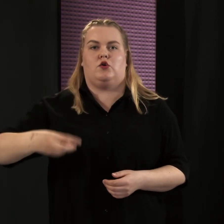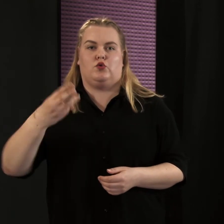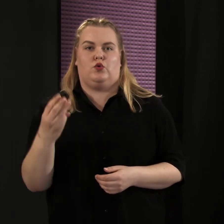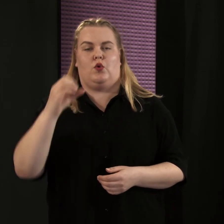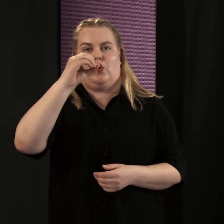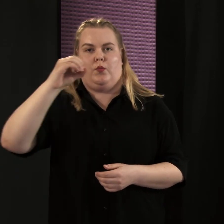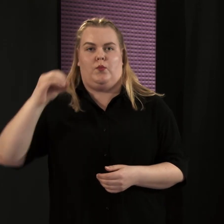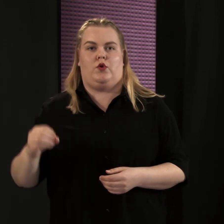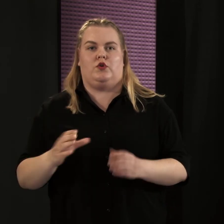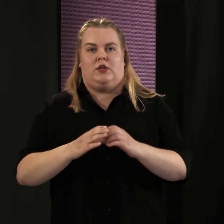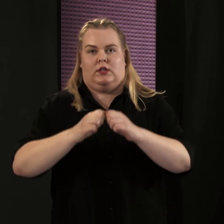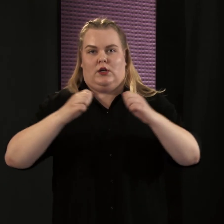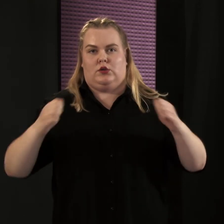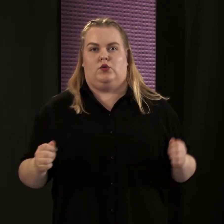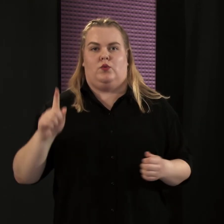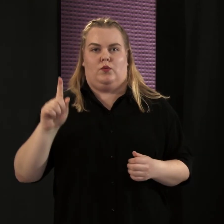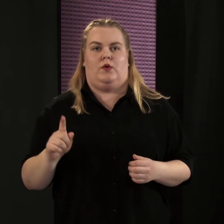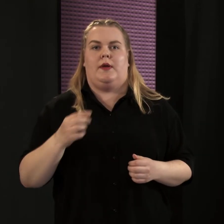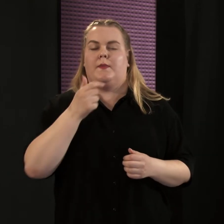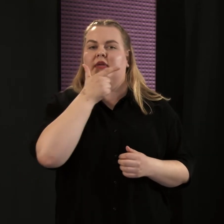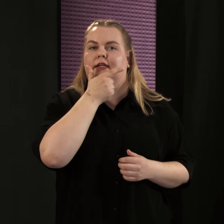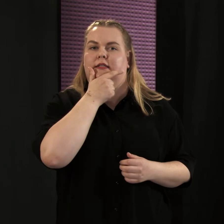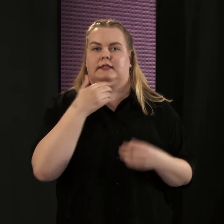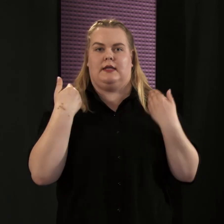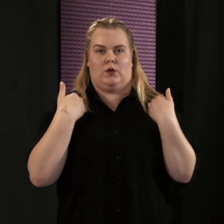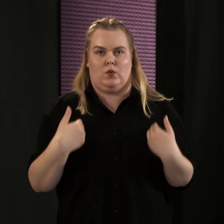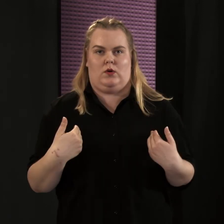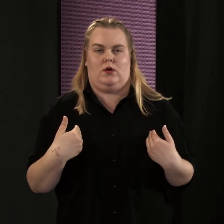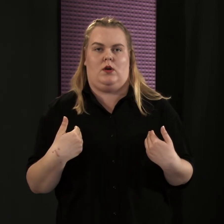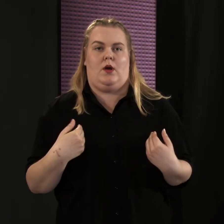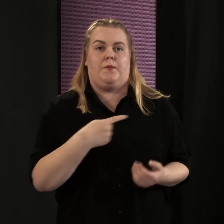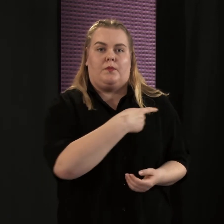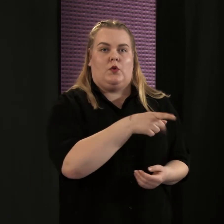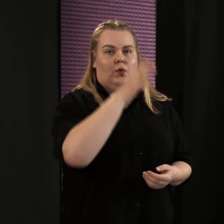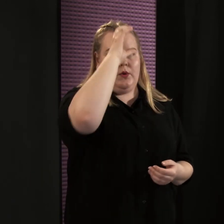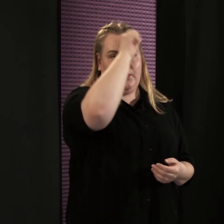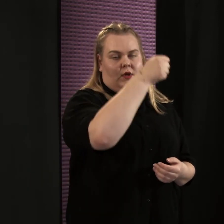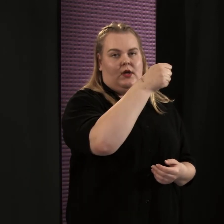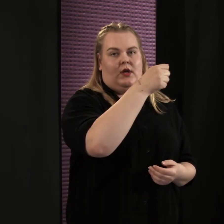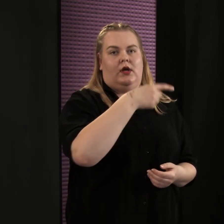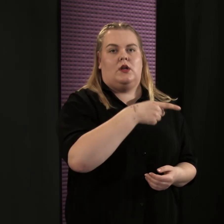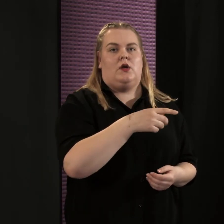suurempi riski kuolla kuin miehillä, joilla eläinproteiinin määrä